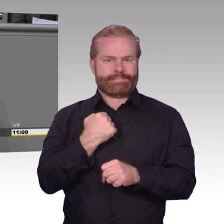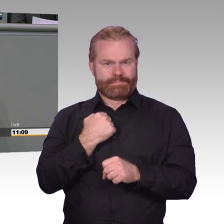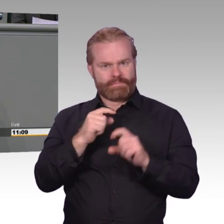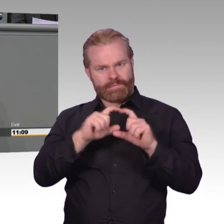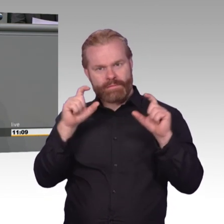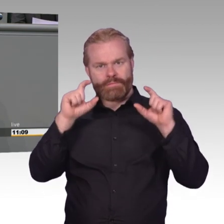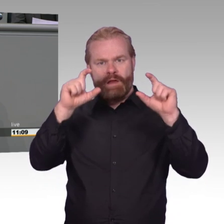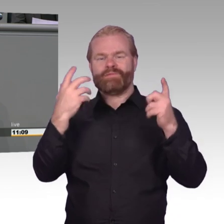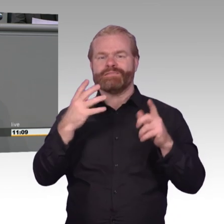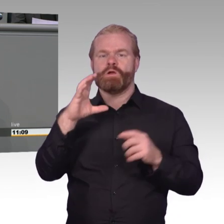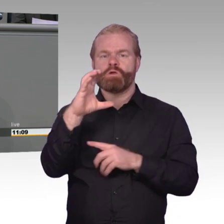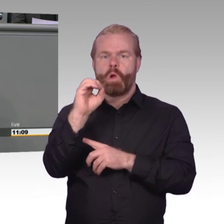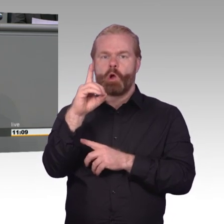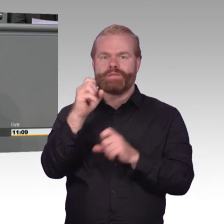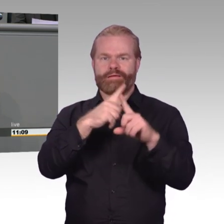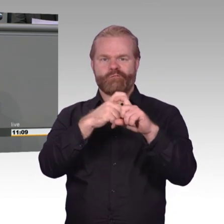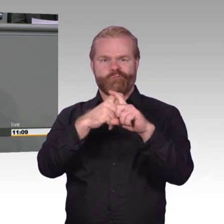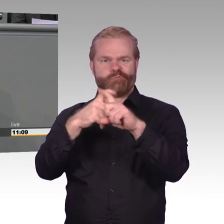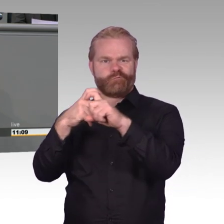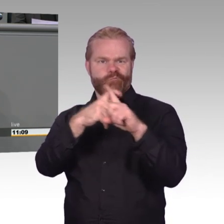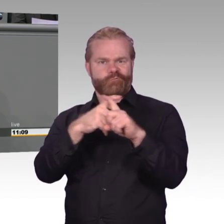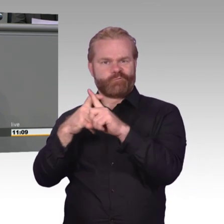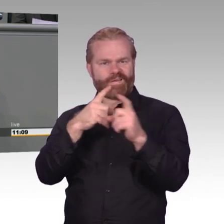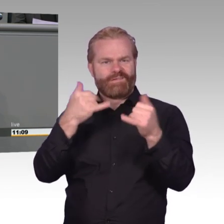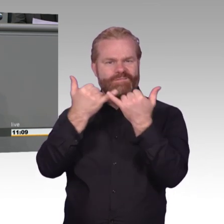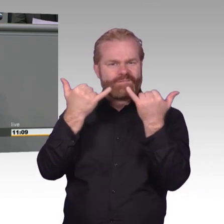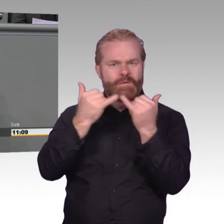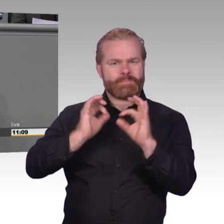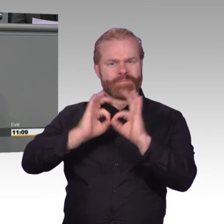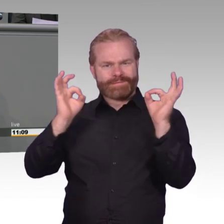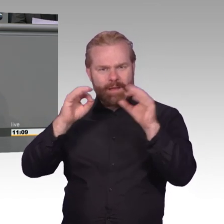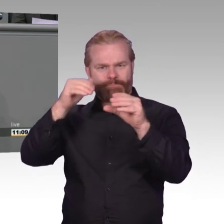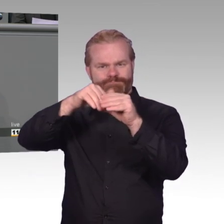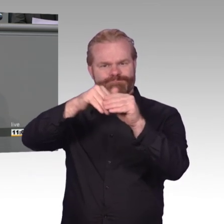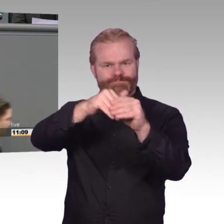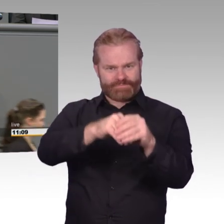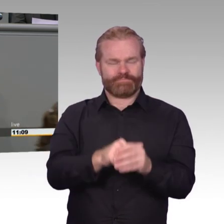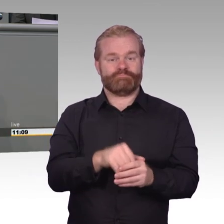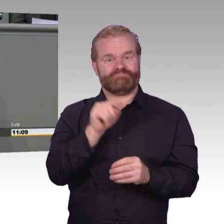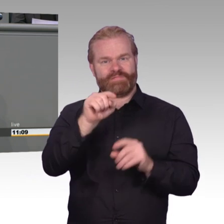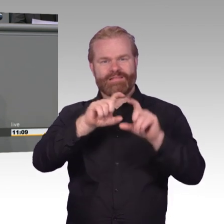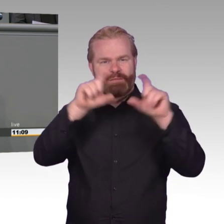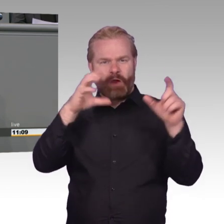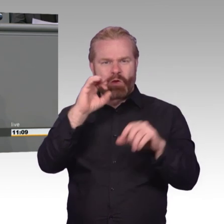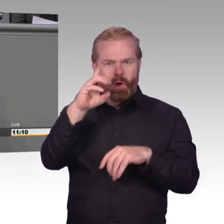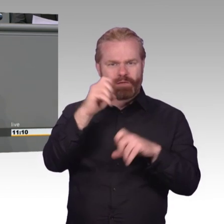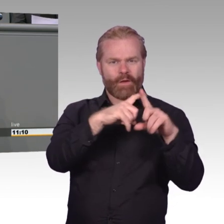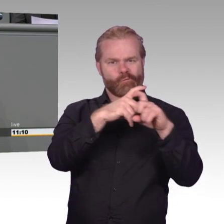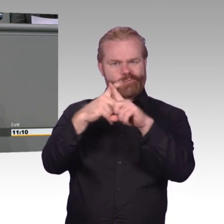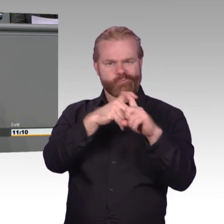Meine Mutter war Republikflüchtling, ist kurz vor Mauerbau geflohen, aus der damaligen DDR. Und hat einen Großteil ihrer Familie zurückgelassen. Und jedes Mal,